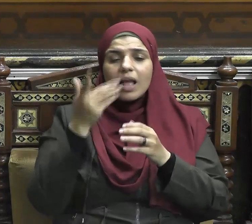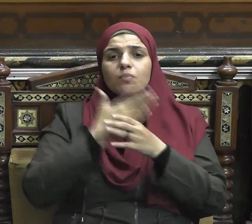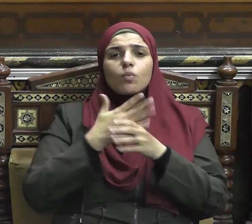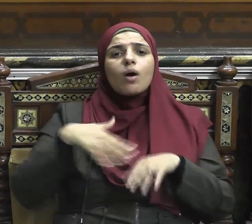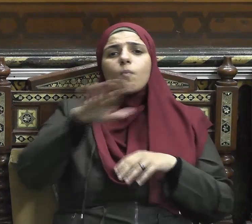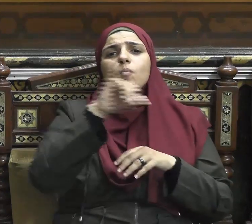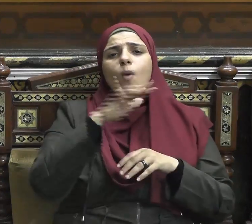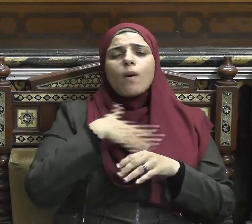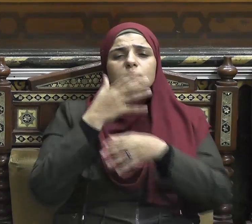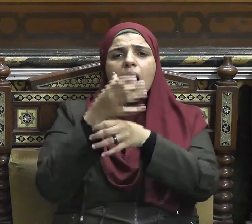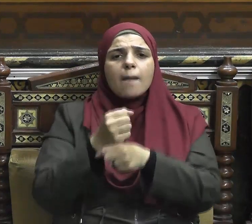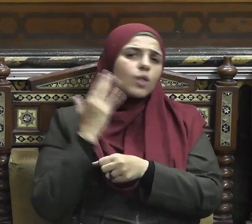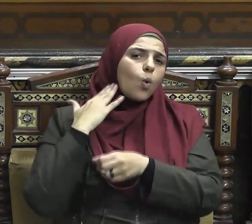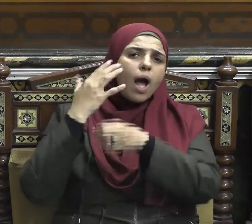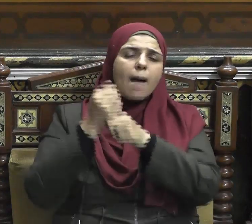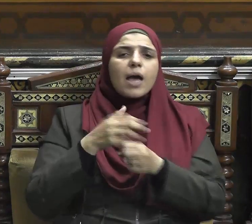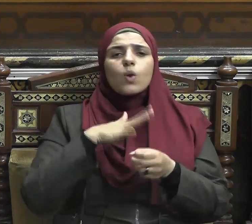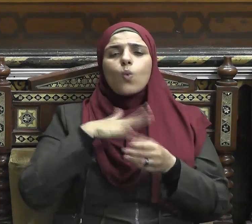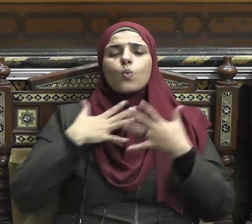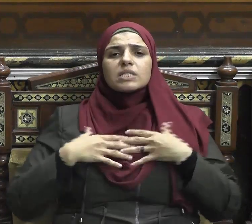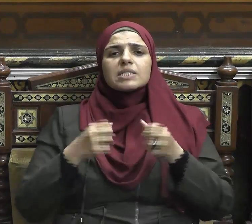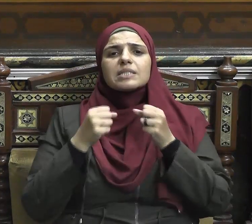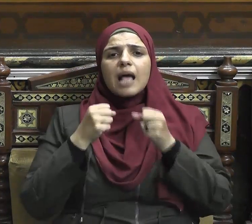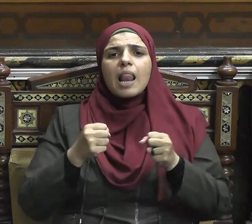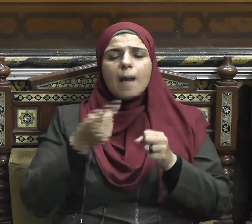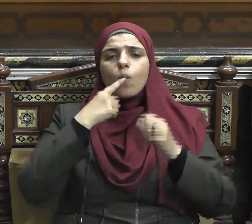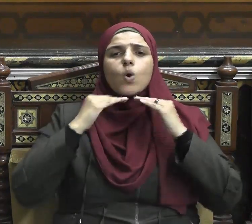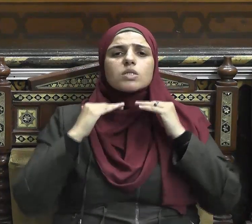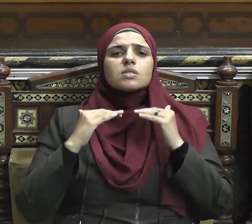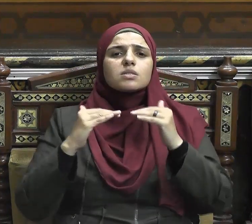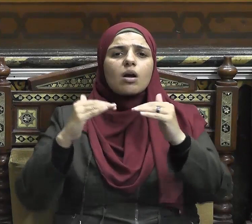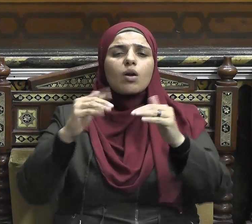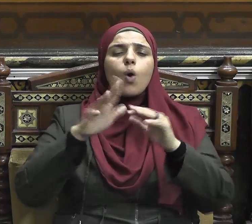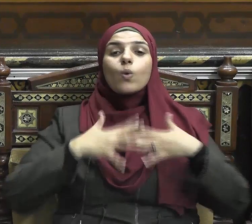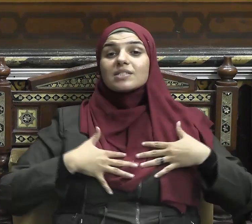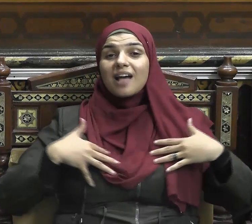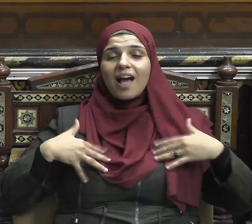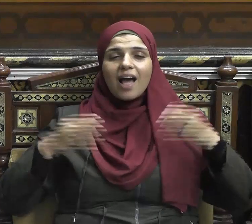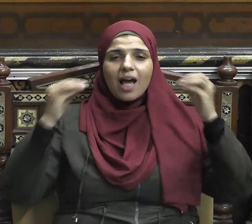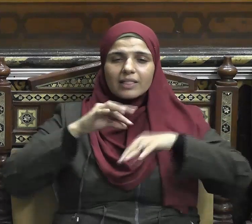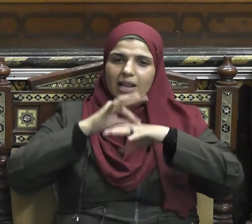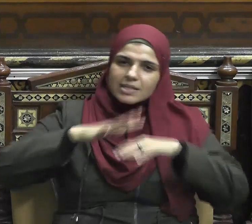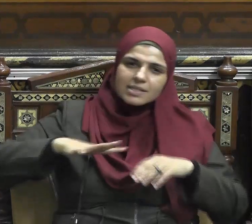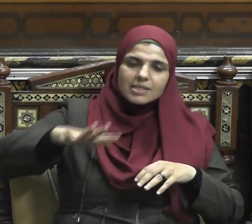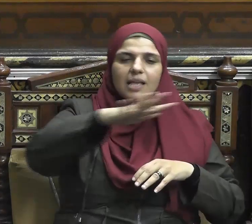وأوسعا وأيسر وأكثر نضجا ووعيا وبصرا وبصيرا